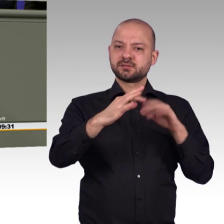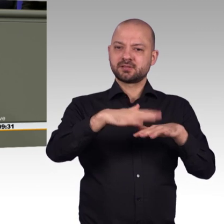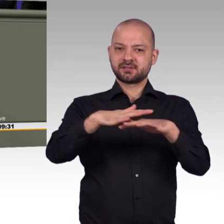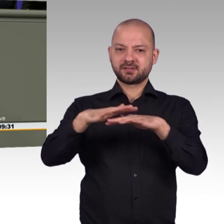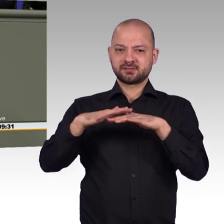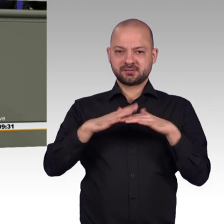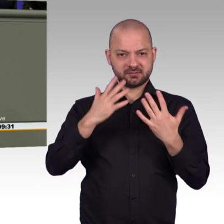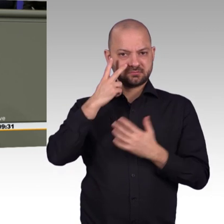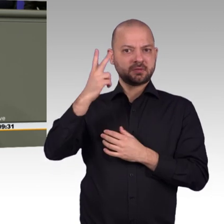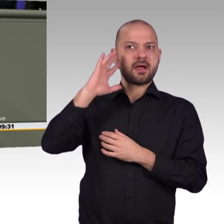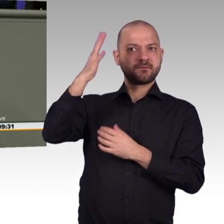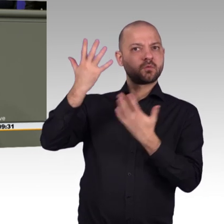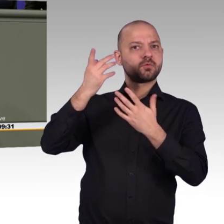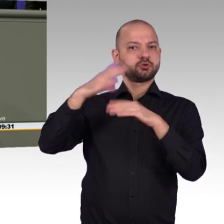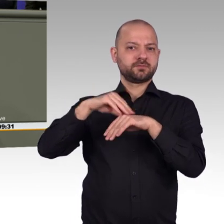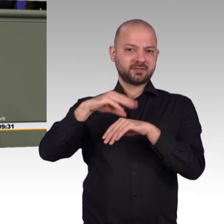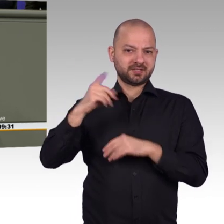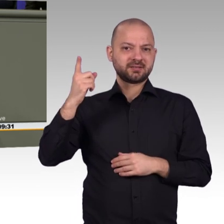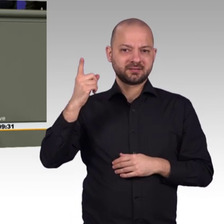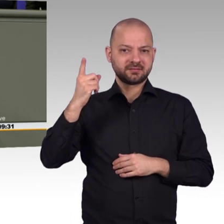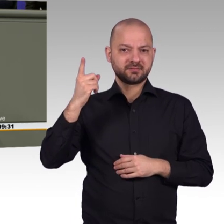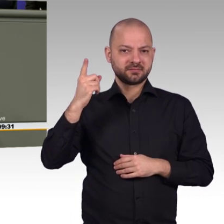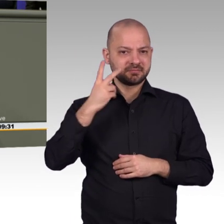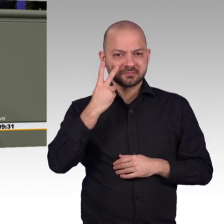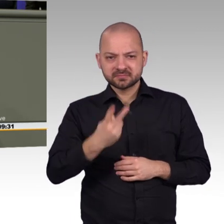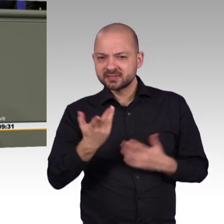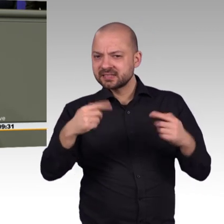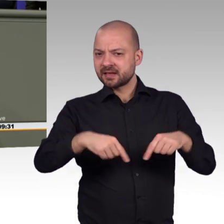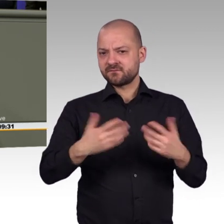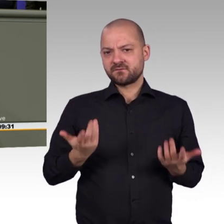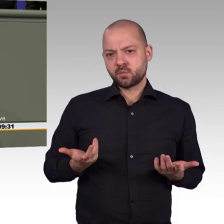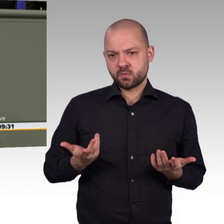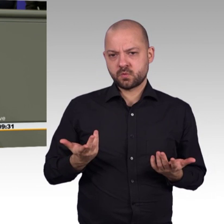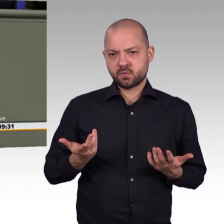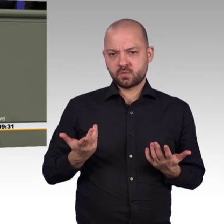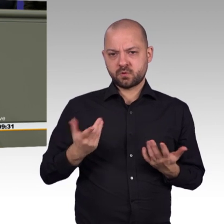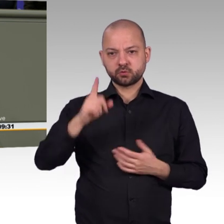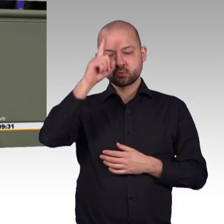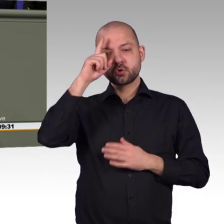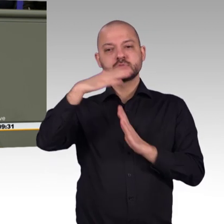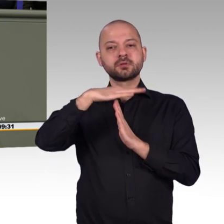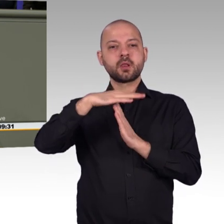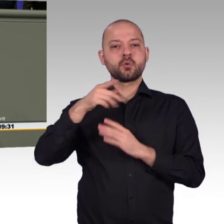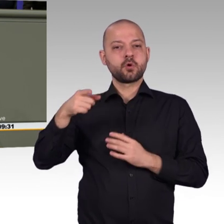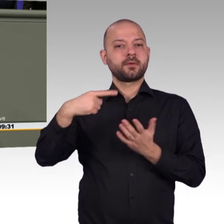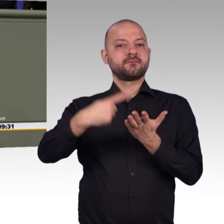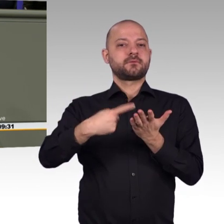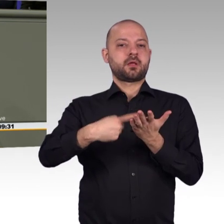2025 kriegen wir so garantiert nicht. Große Töne auch beim Mobilfunk. Deutschland soll